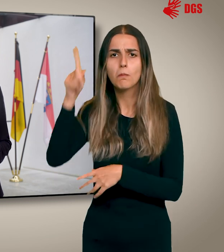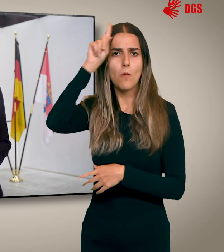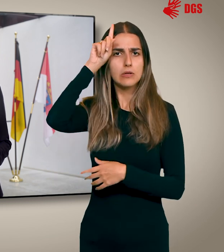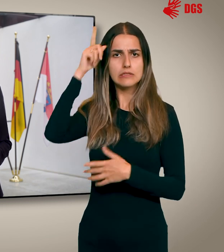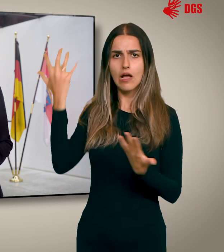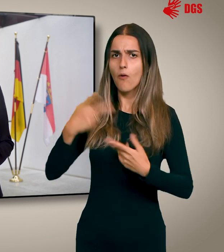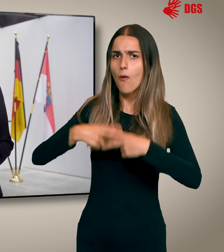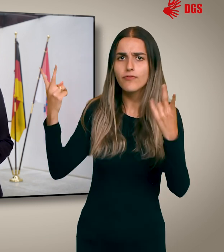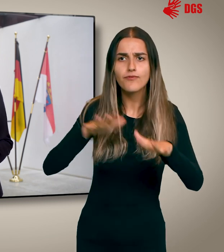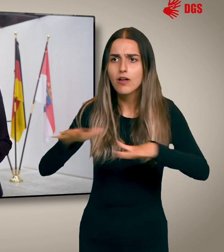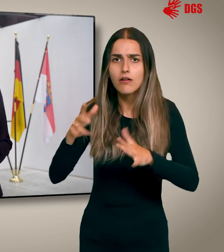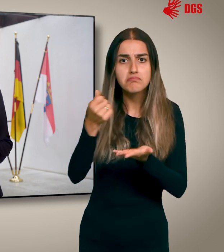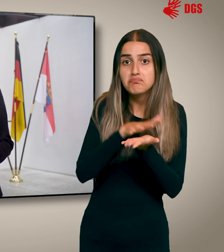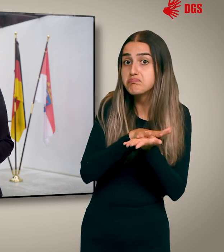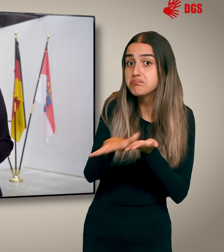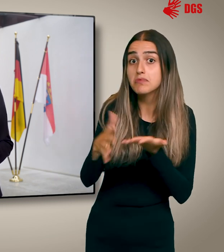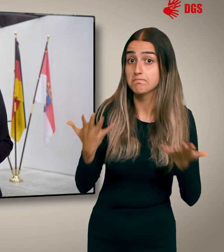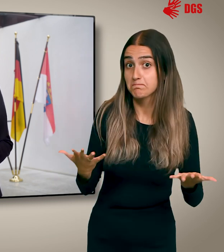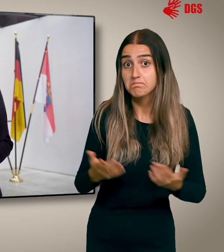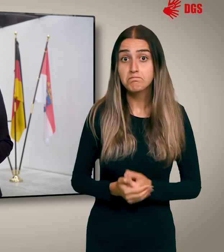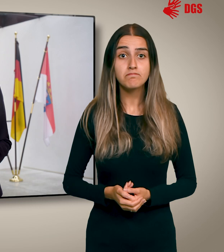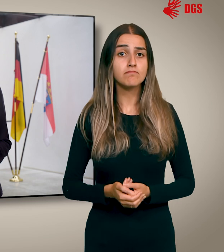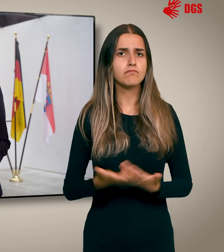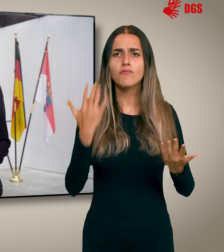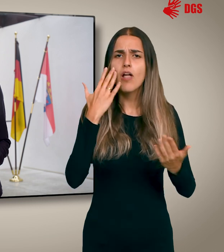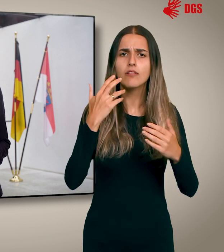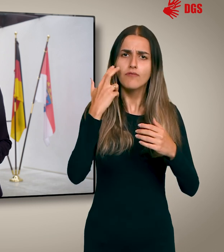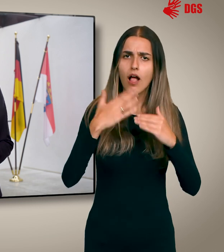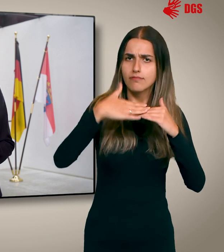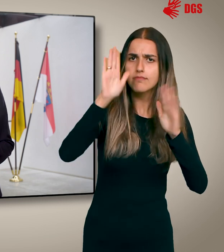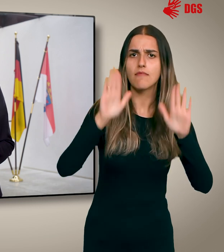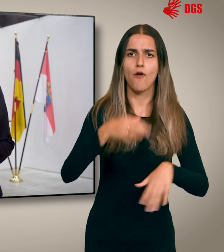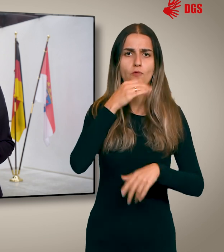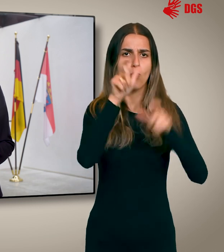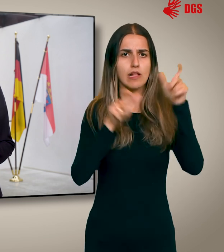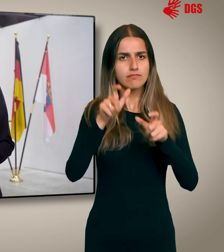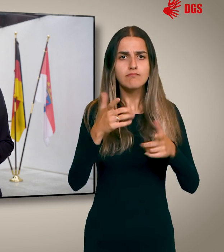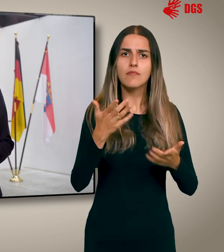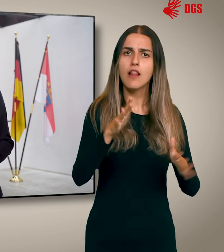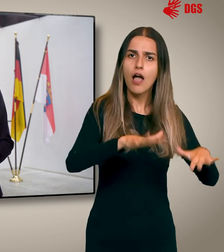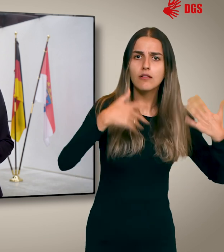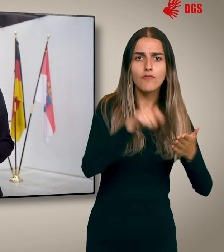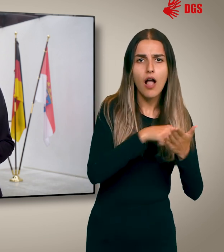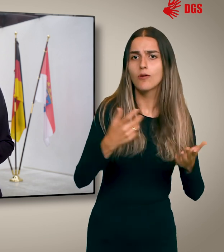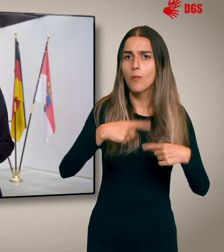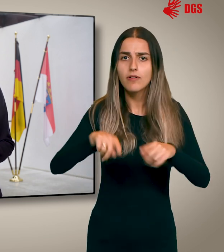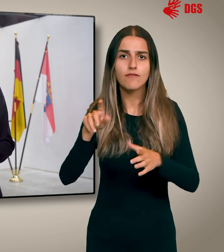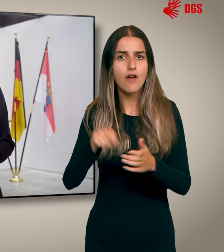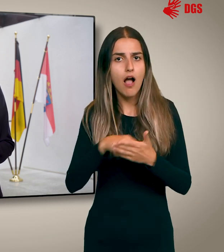Polizei oder den öffentlichen Nahverkehr aus? Und ab welchem Alter dürfen junge Menschen an Landtags- und Kommunalwahlen teilnehmen?